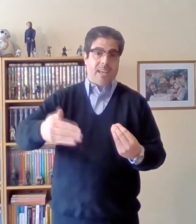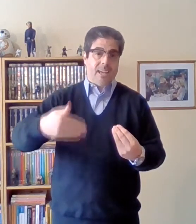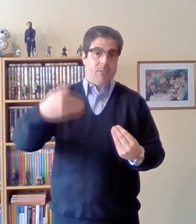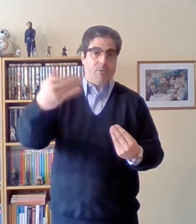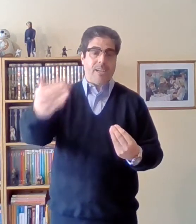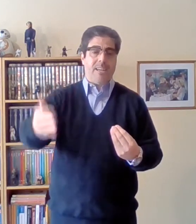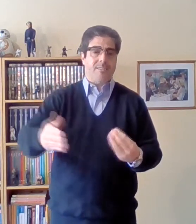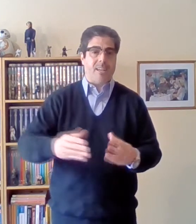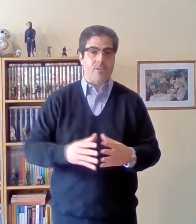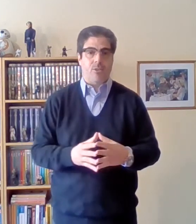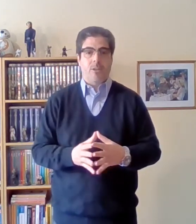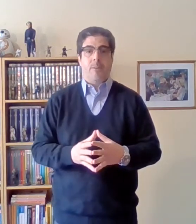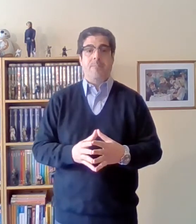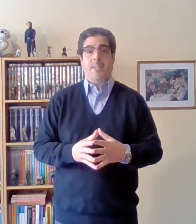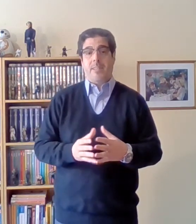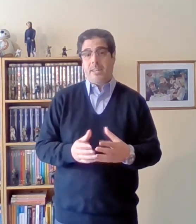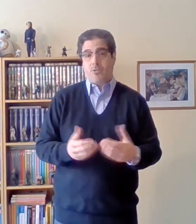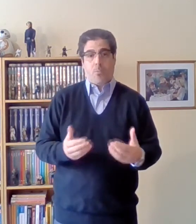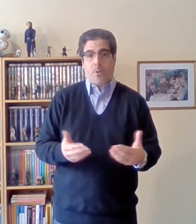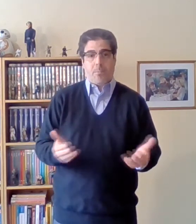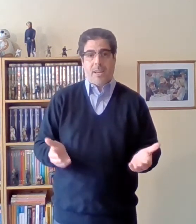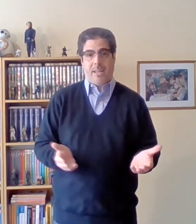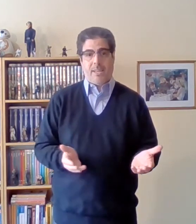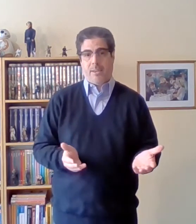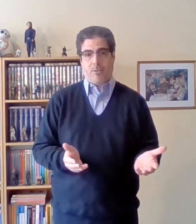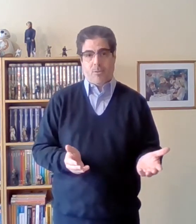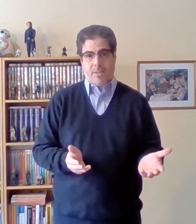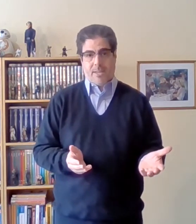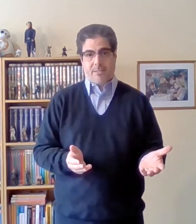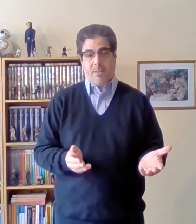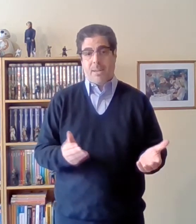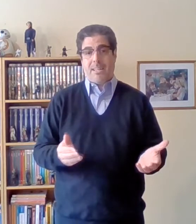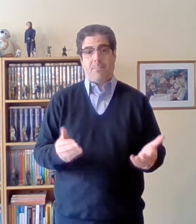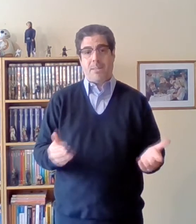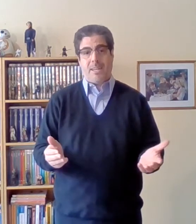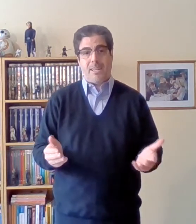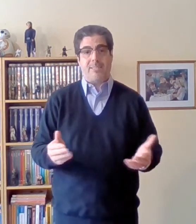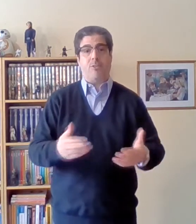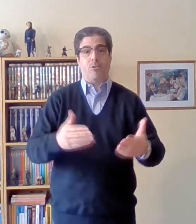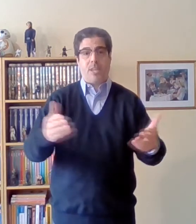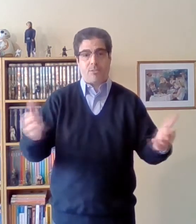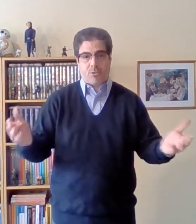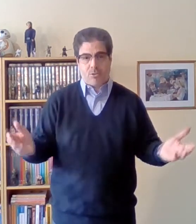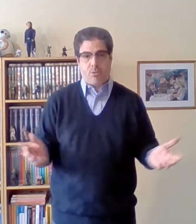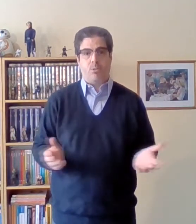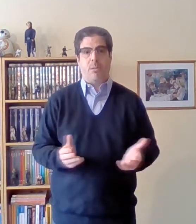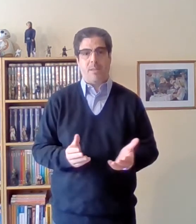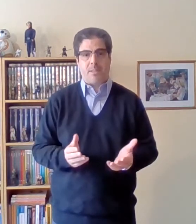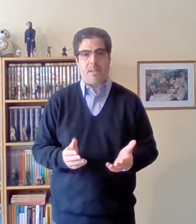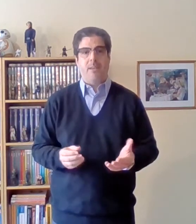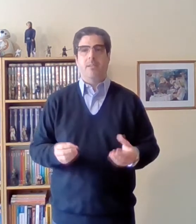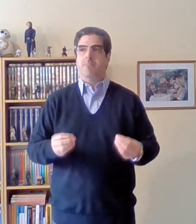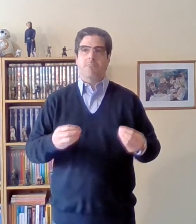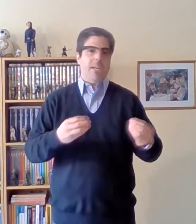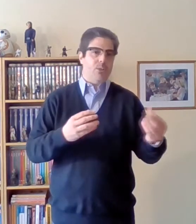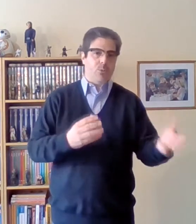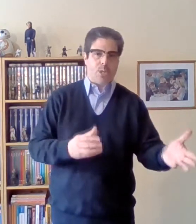que él fue analizando, tiene sus propias leyes económicas, y van a depender de ese contexto, justamente industrial,